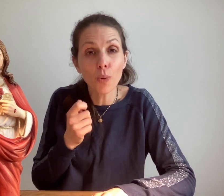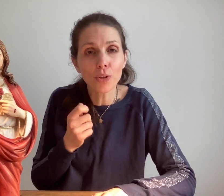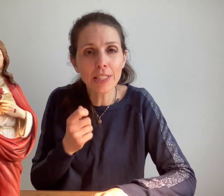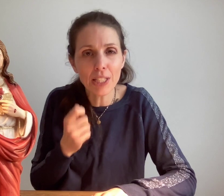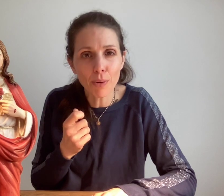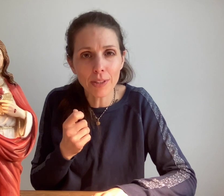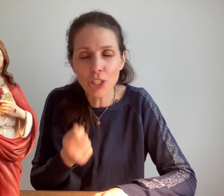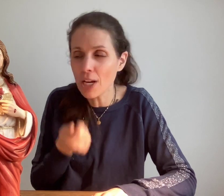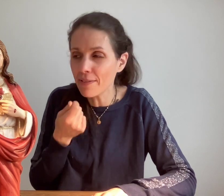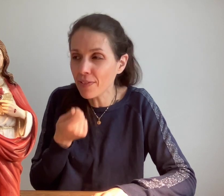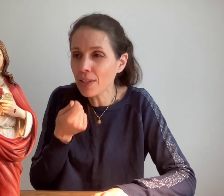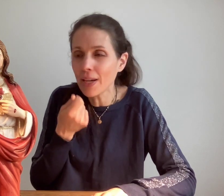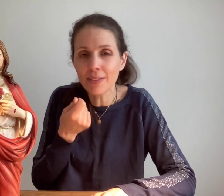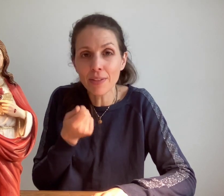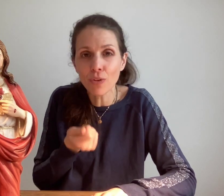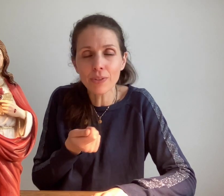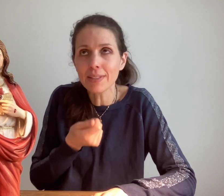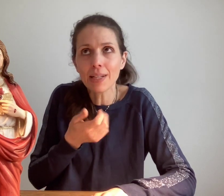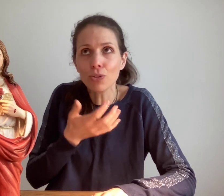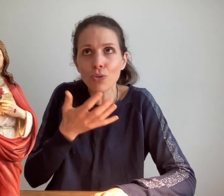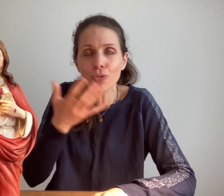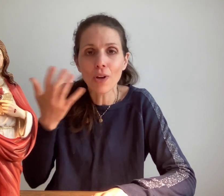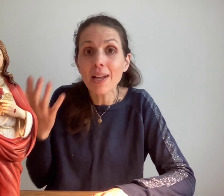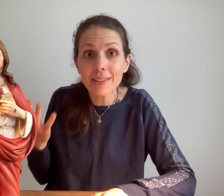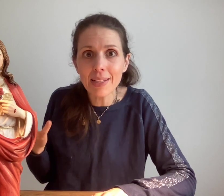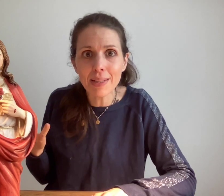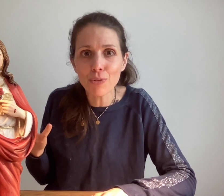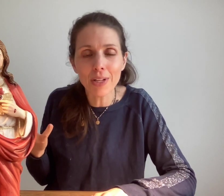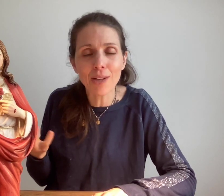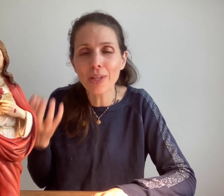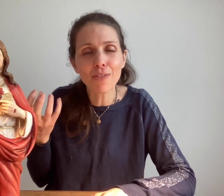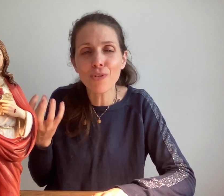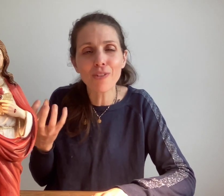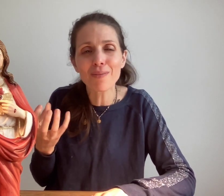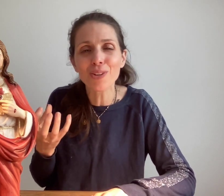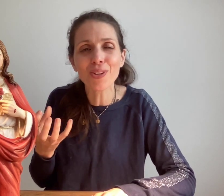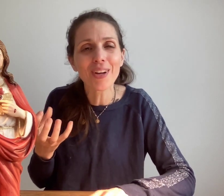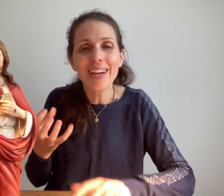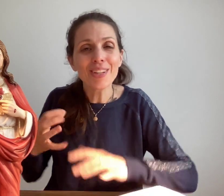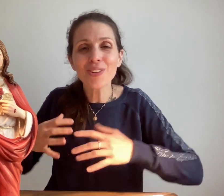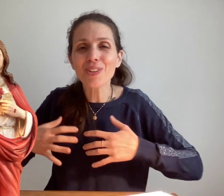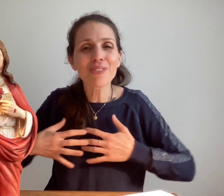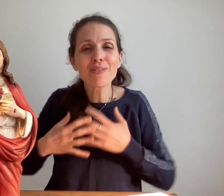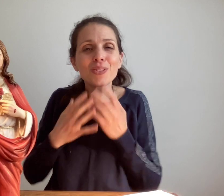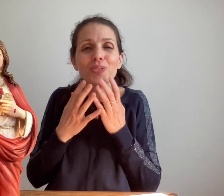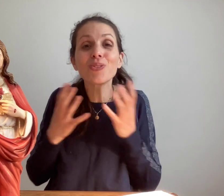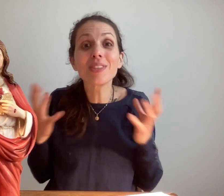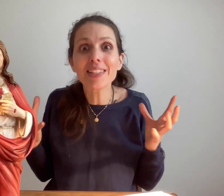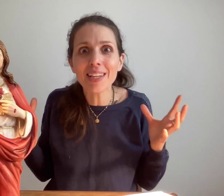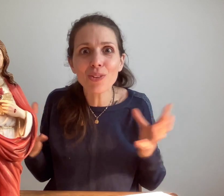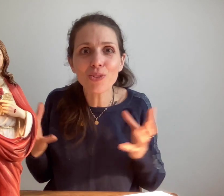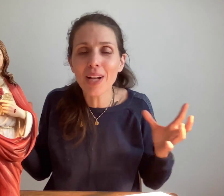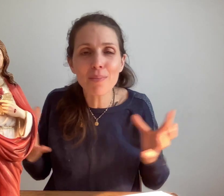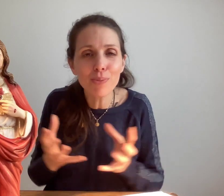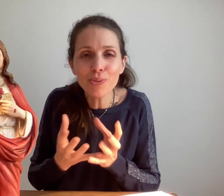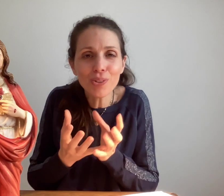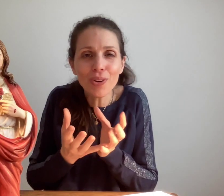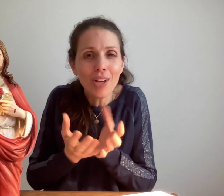prodige des prodiges la vie dans la divine volonté c'est quelque chose d'exceptionnel donc il faut vraiment que vraiment nous désirions cela plus que